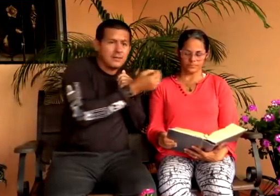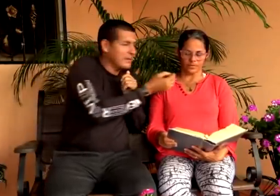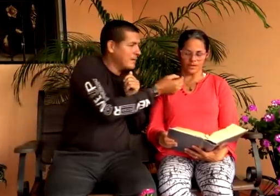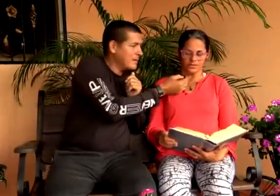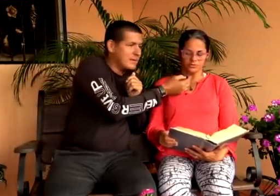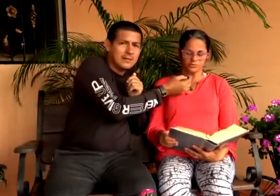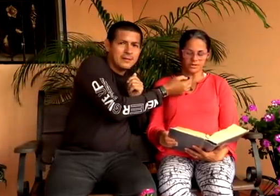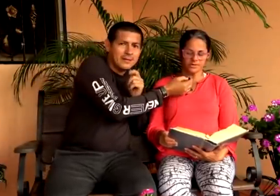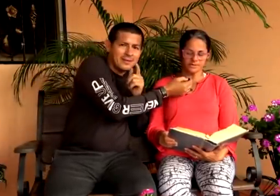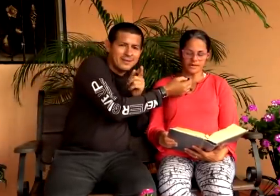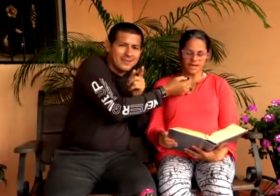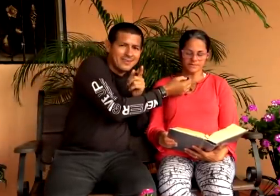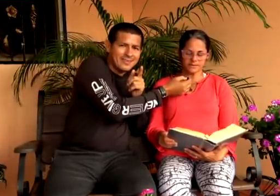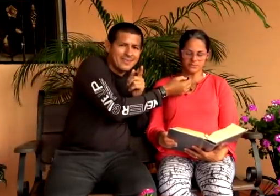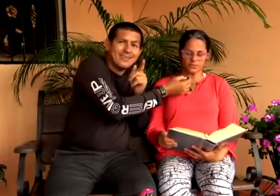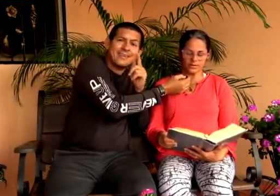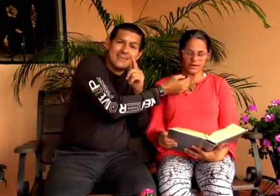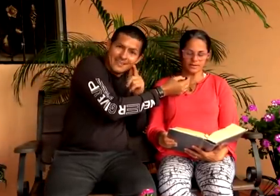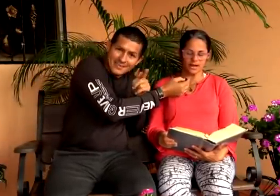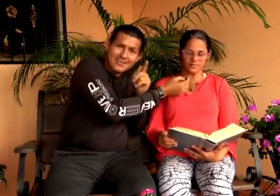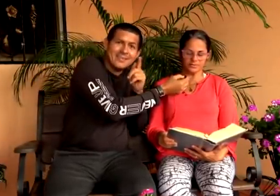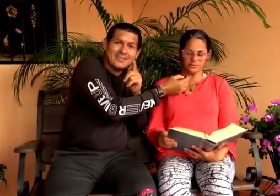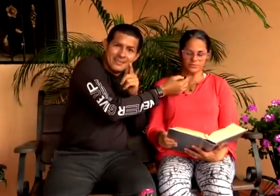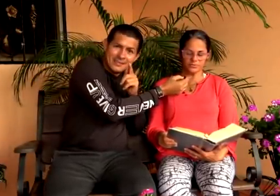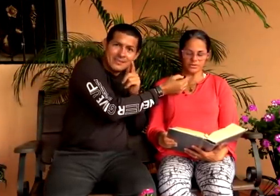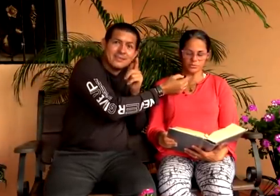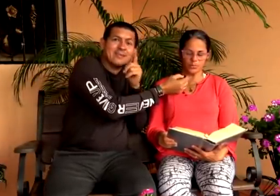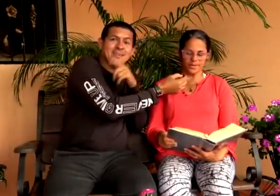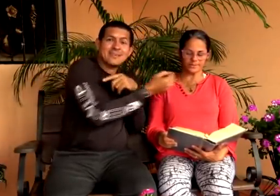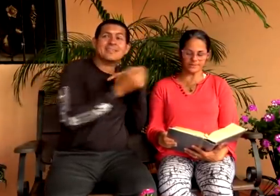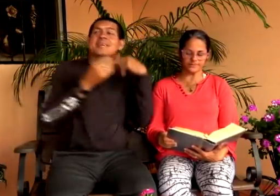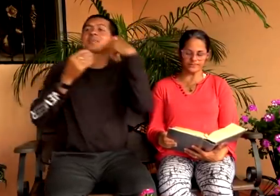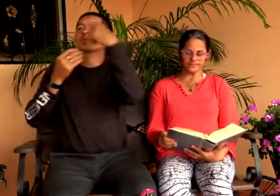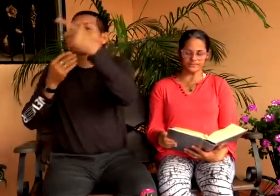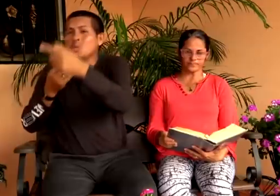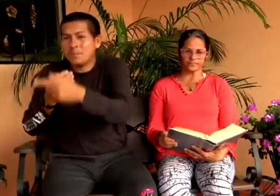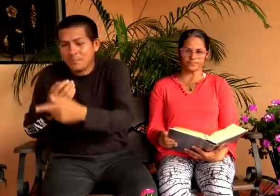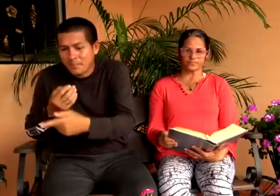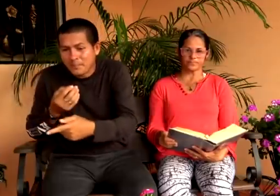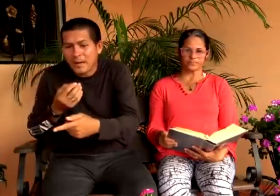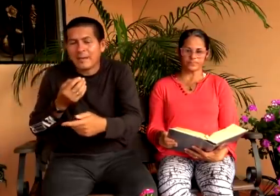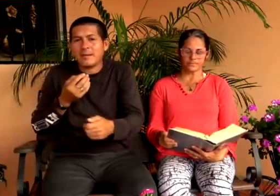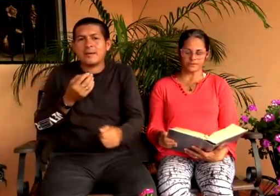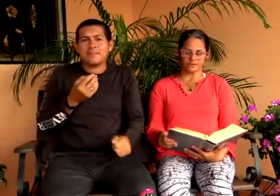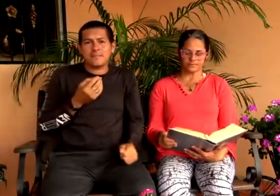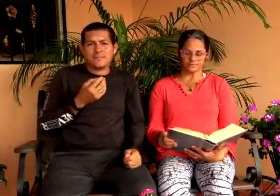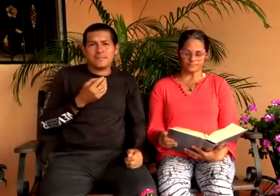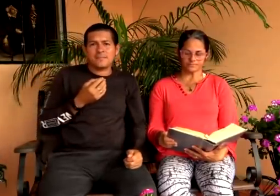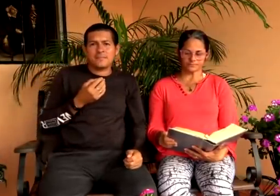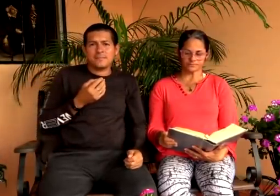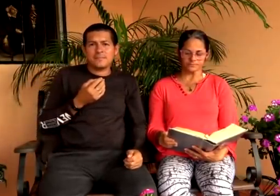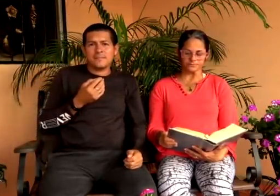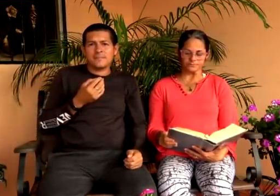Y ustedes hacen lo que han aprendido de su padre. De su padre.